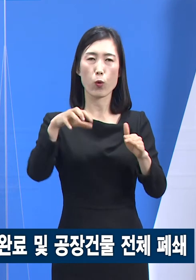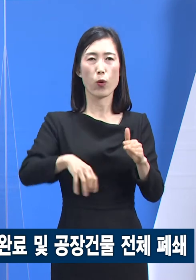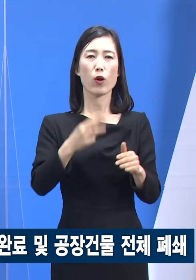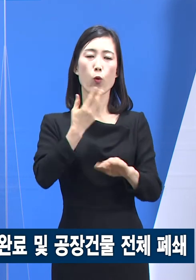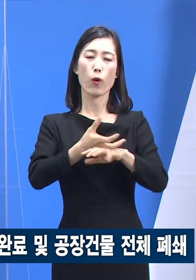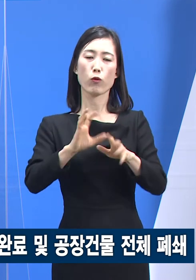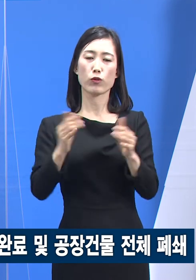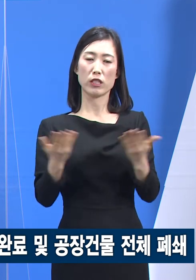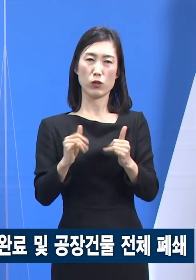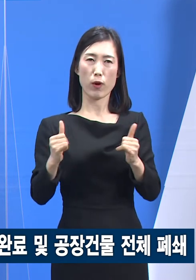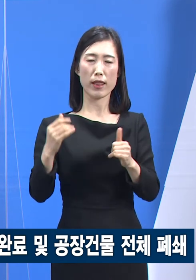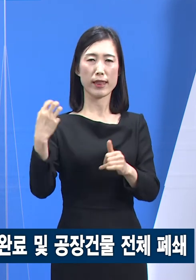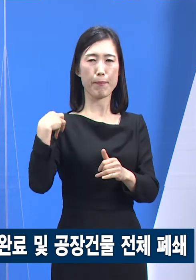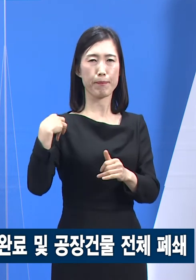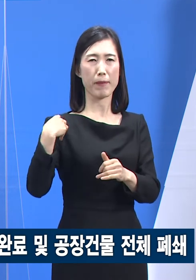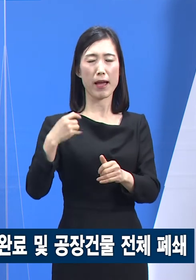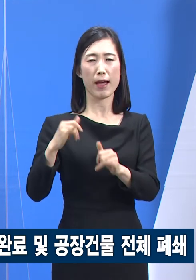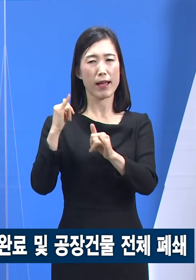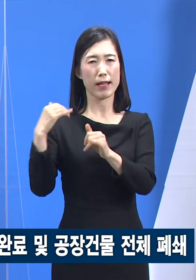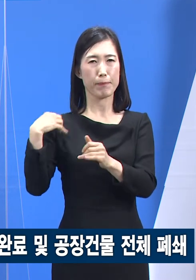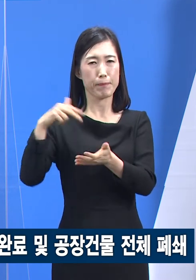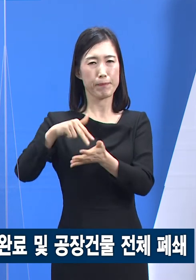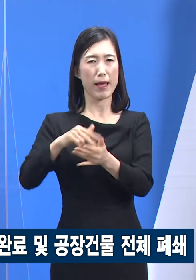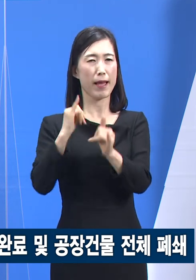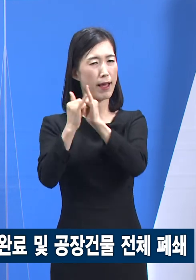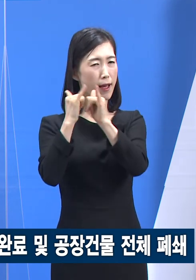연락을 지속적으로 시도하고 있습니다.